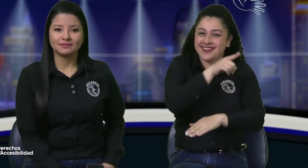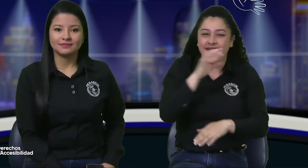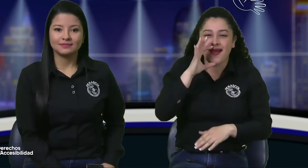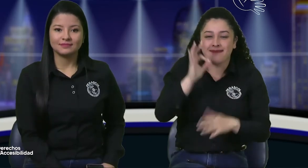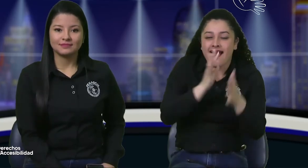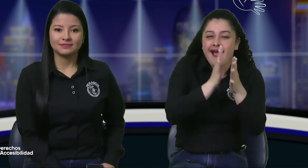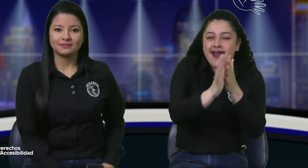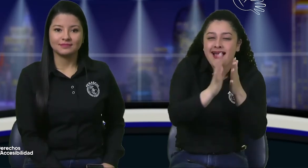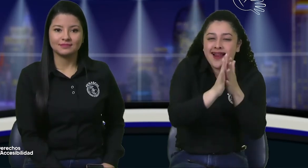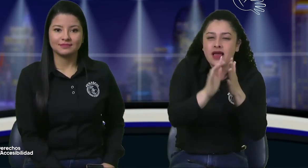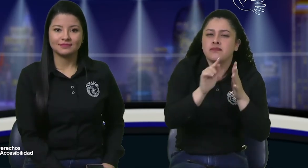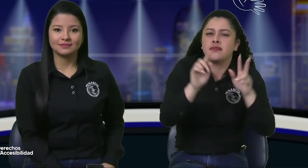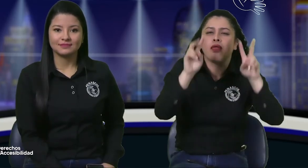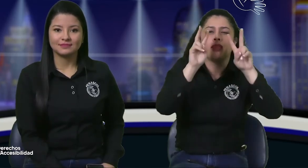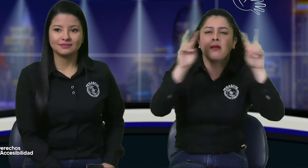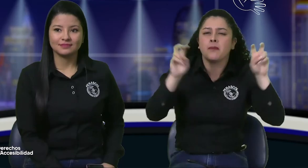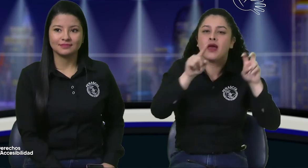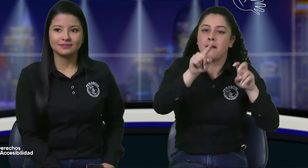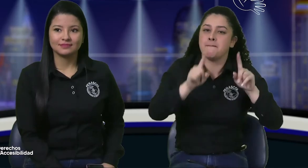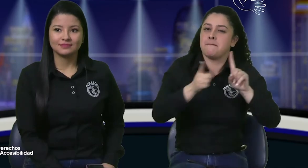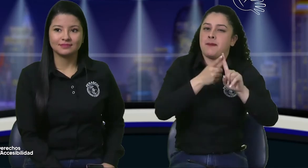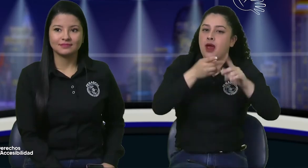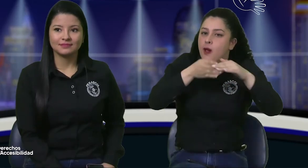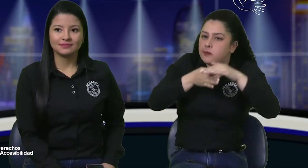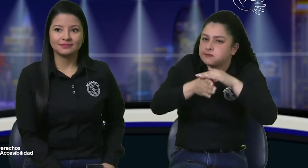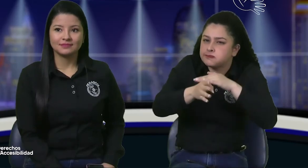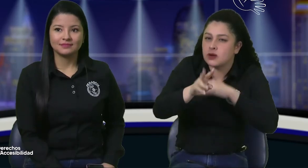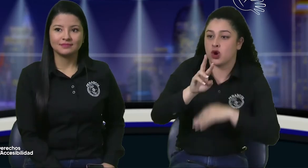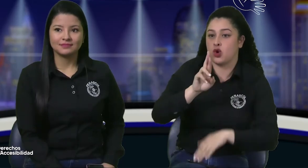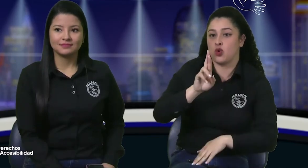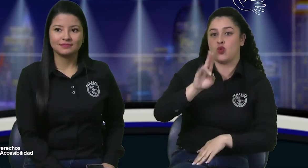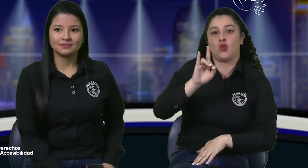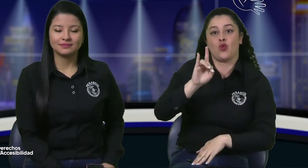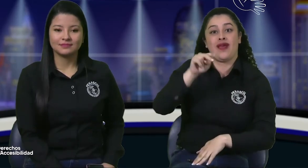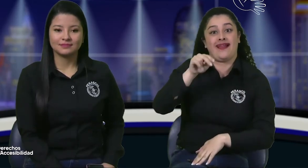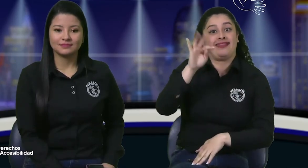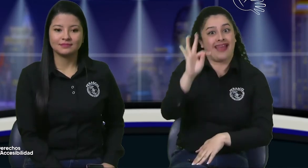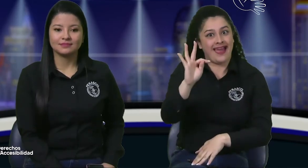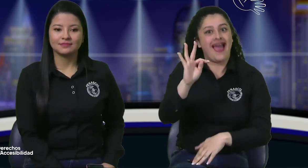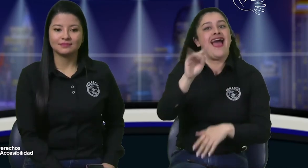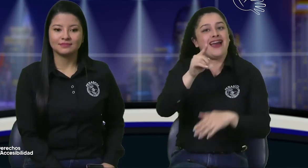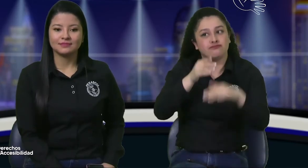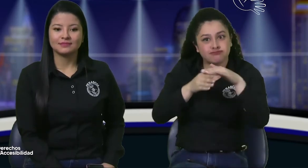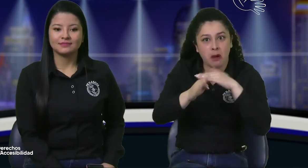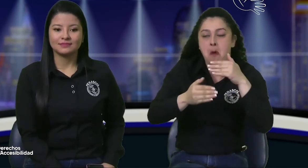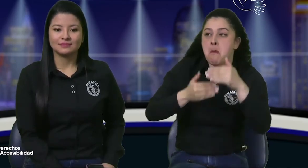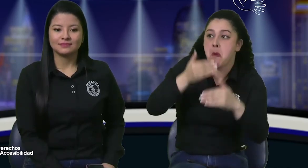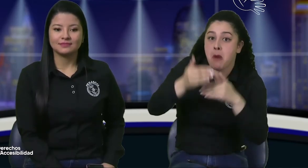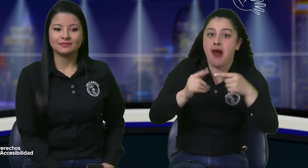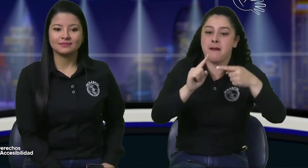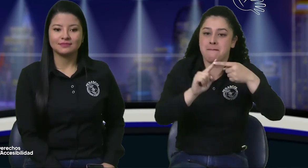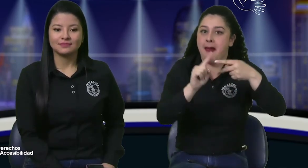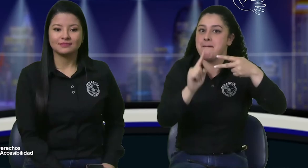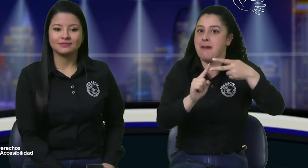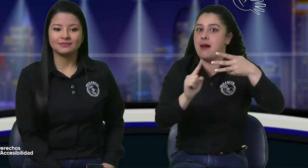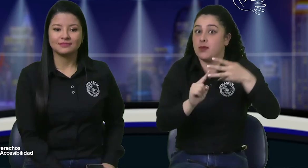esta esta posibilidad como mencionaban anteriormente es importante ir al a